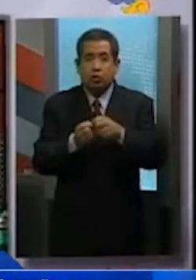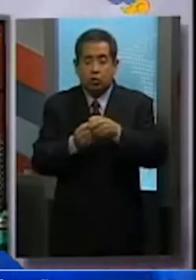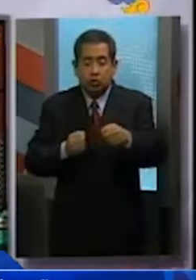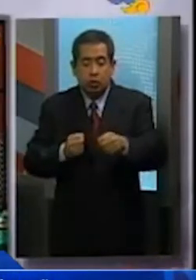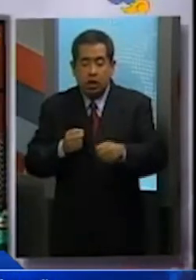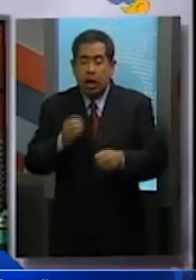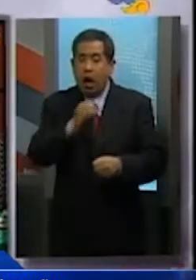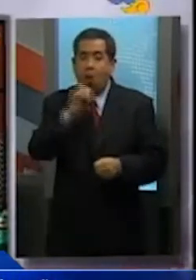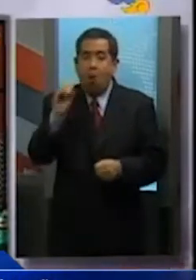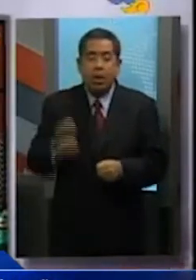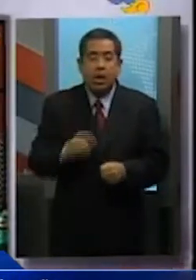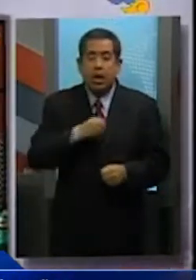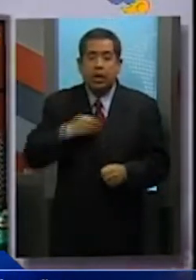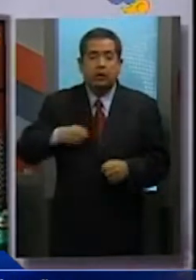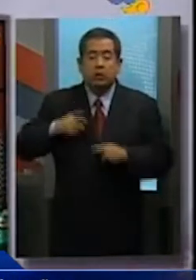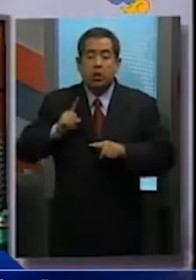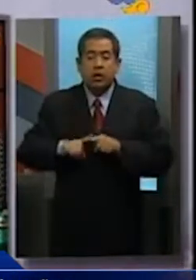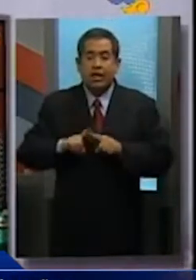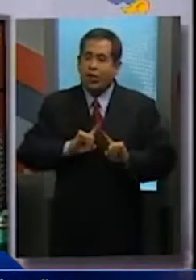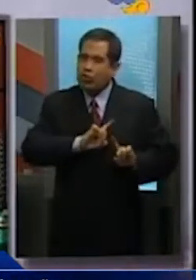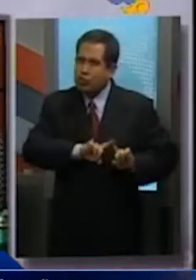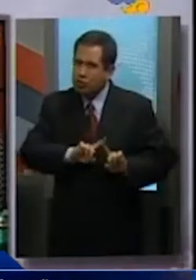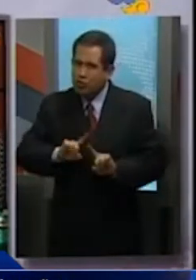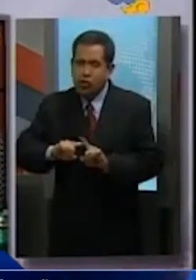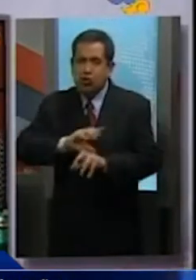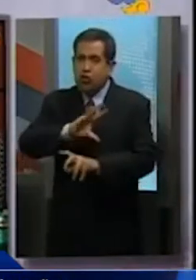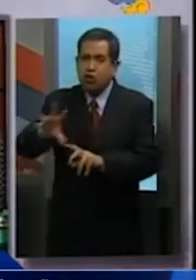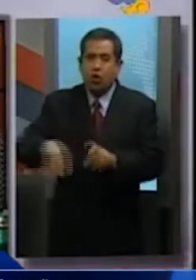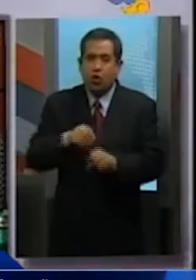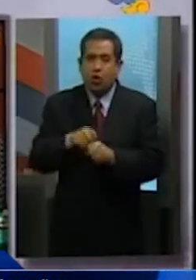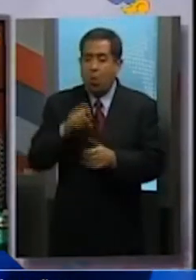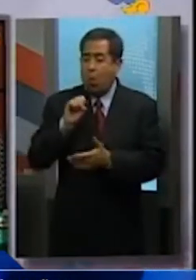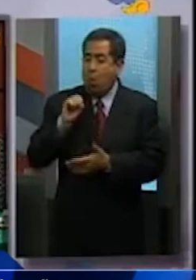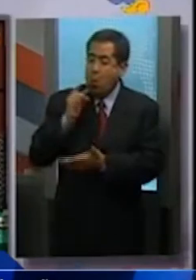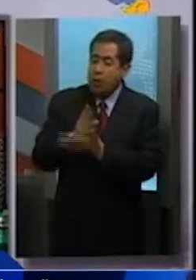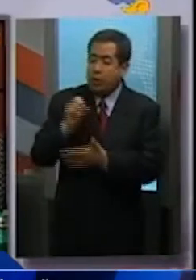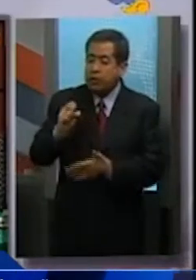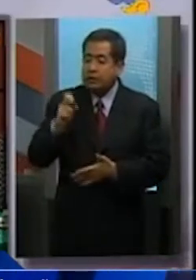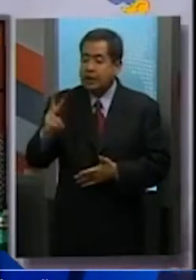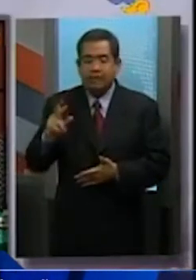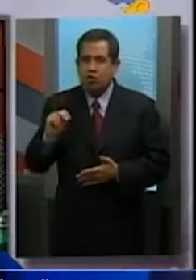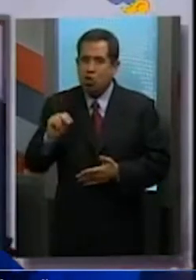obligación de todas las autoridades y no exclusiva de la Secretaría de Educación Pública.